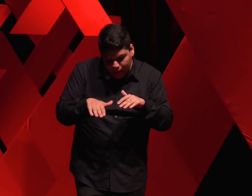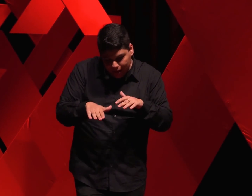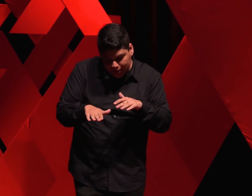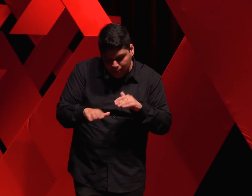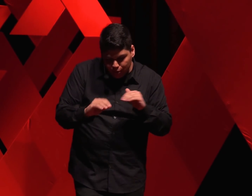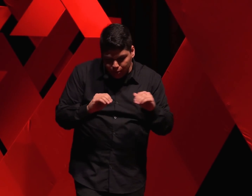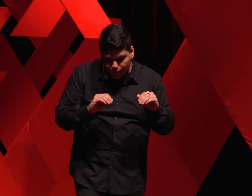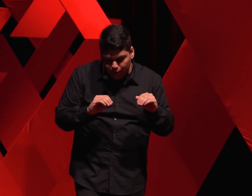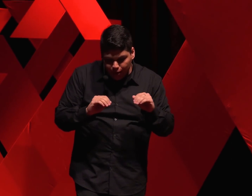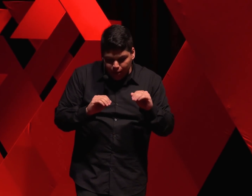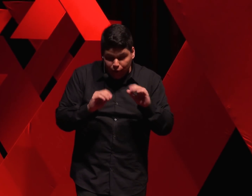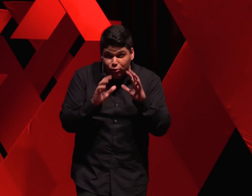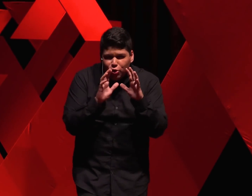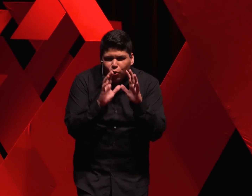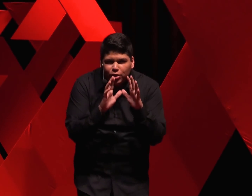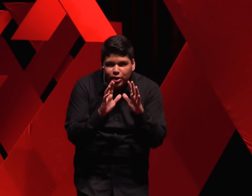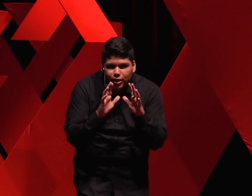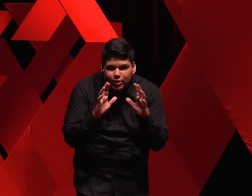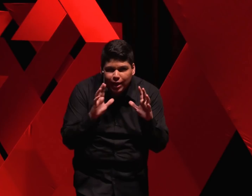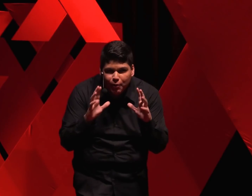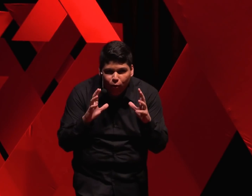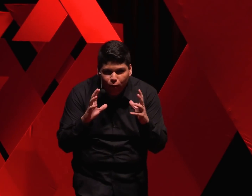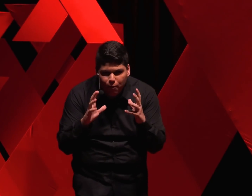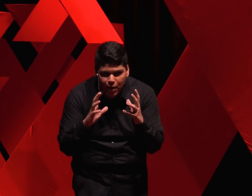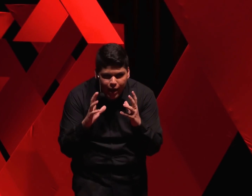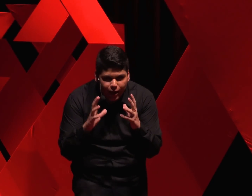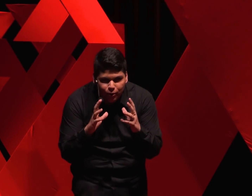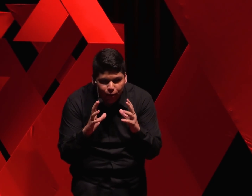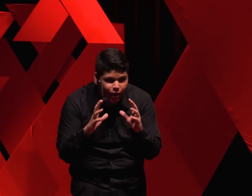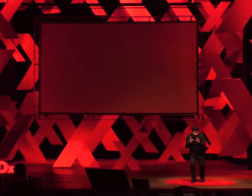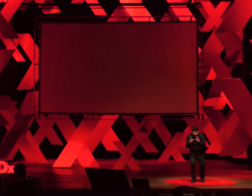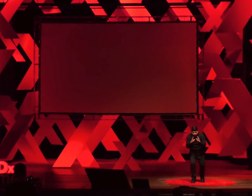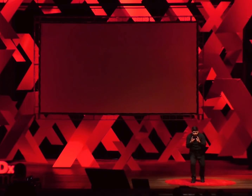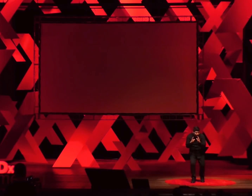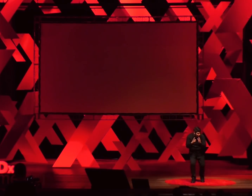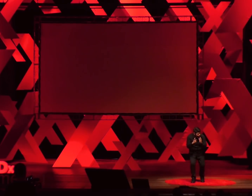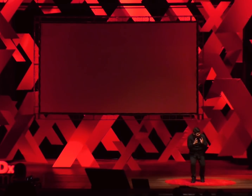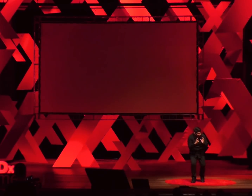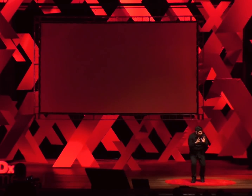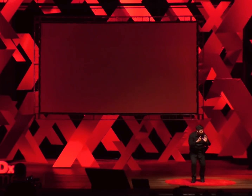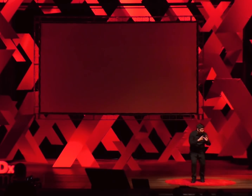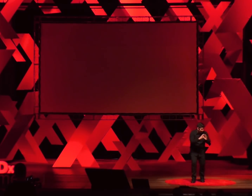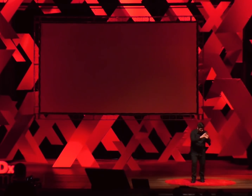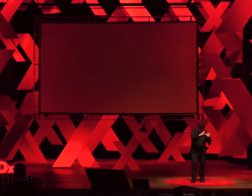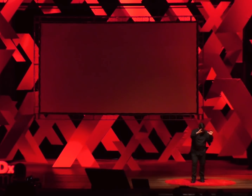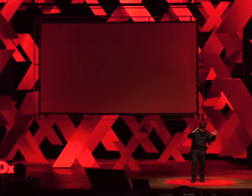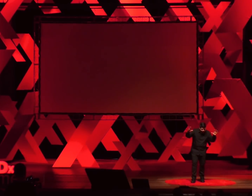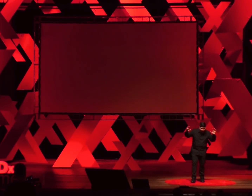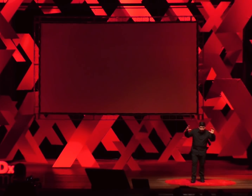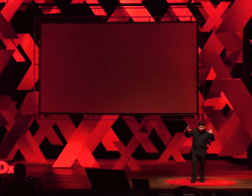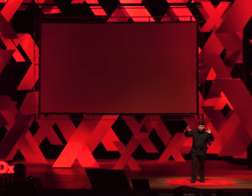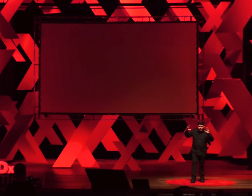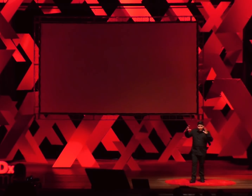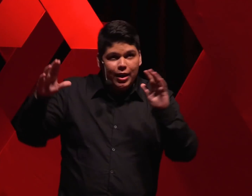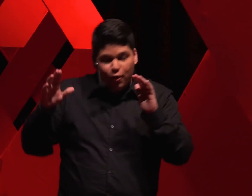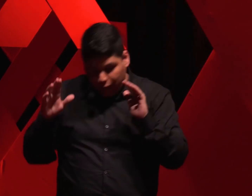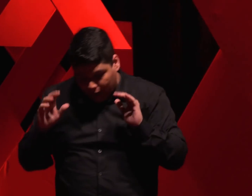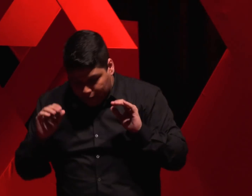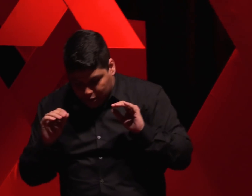mãe, assim, muito escondido, sabe? Com medo. Não sei o que está acontecendo, os mistérios. E eu ficava